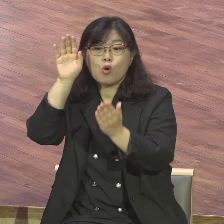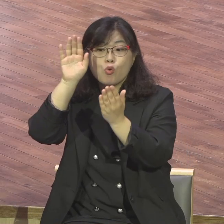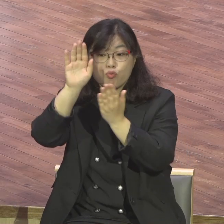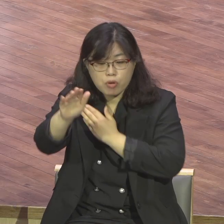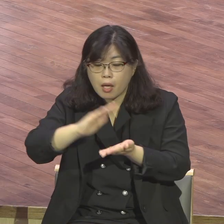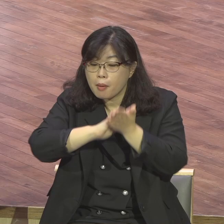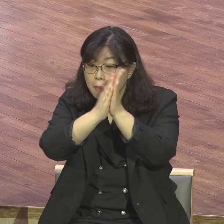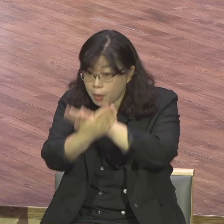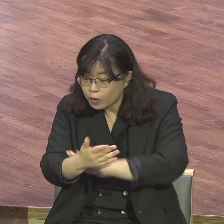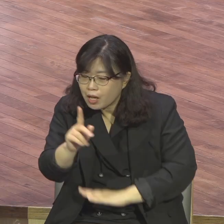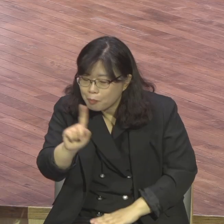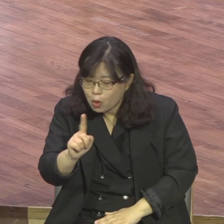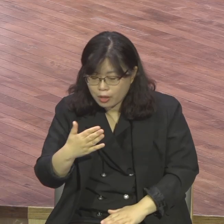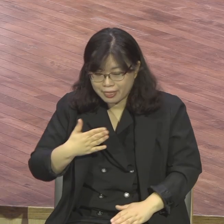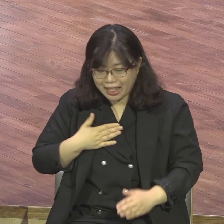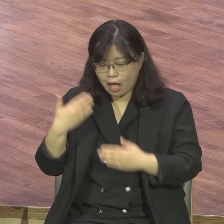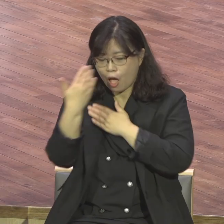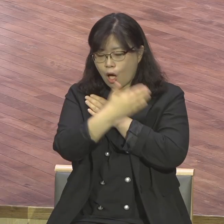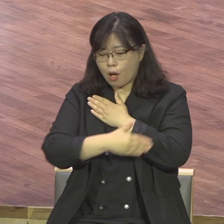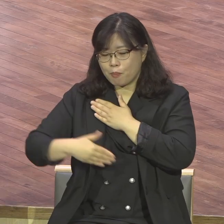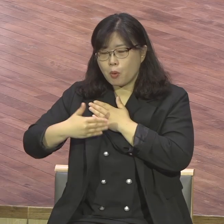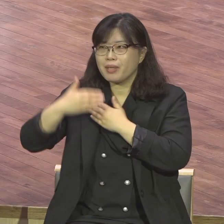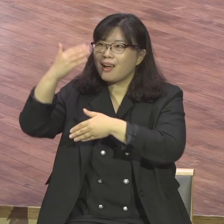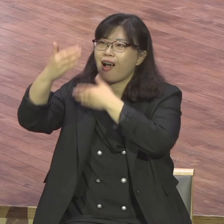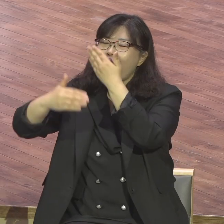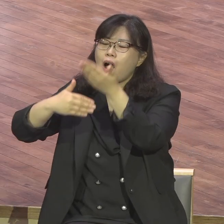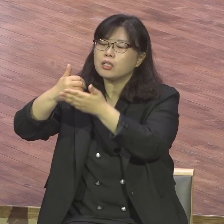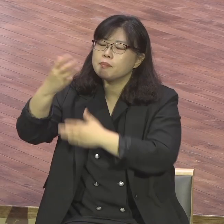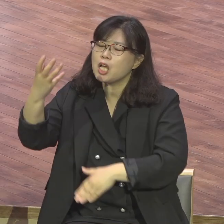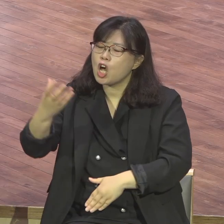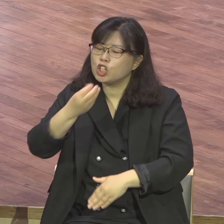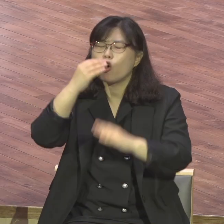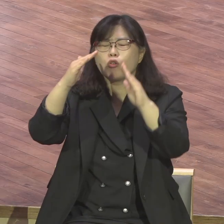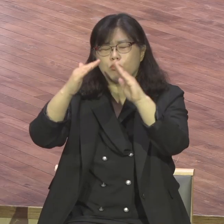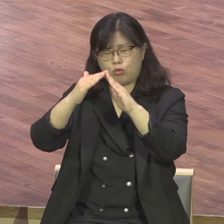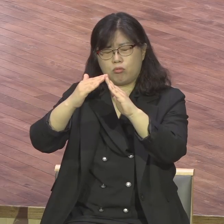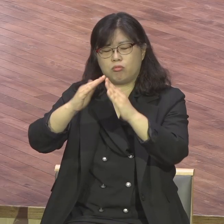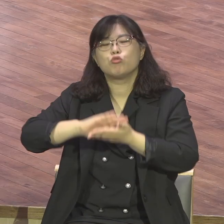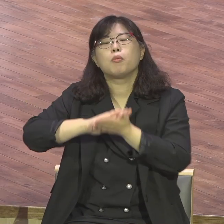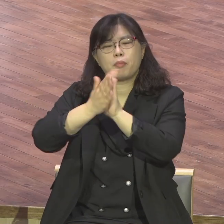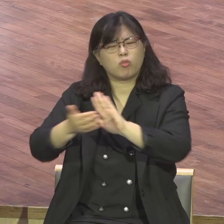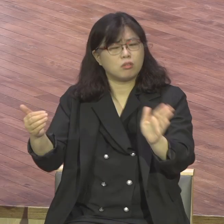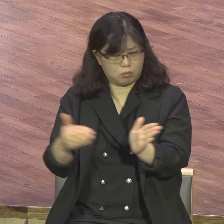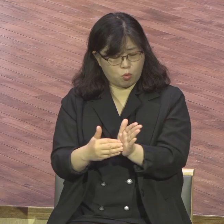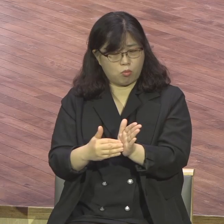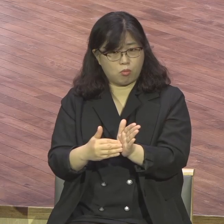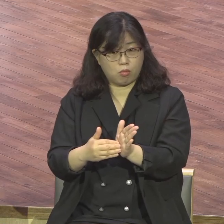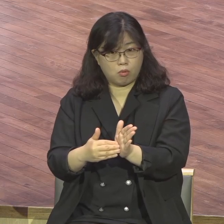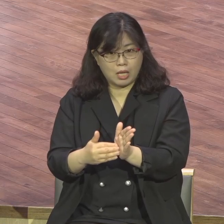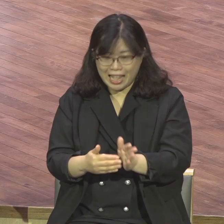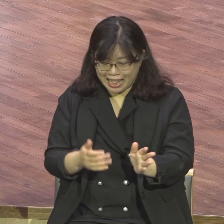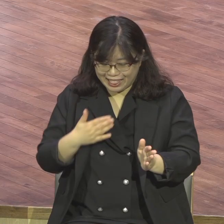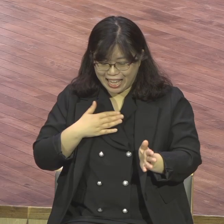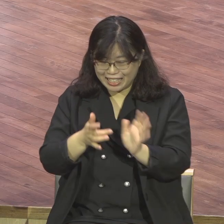하나님의 성전 되는 겁니다 우리 몸이 예수 영접했더니 우리 몸이